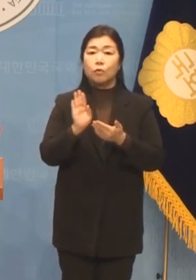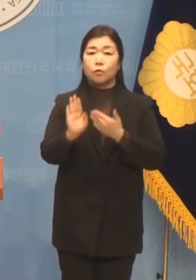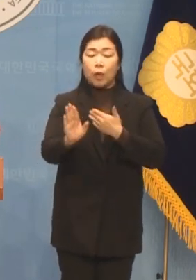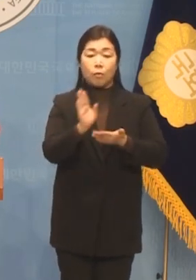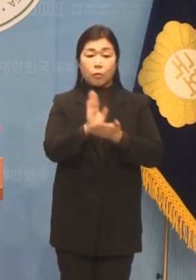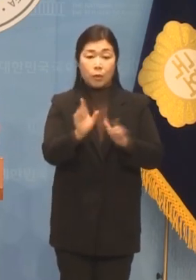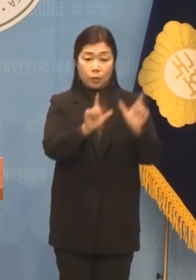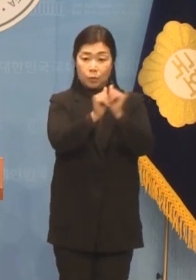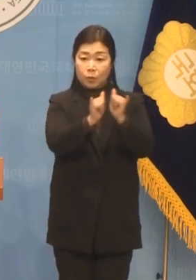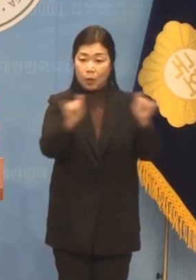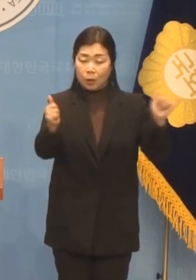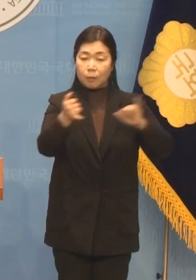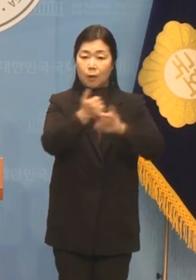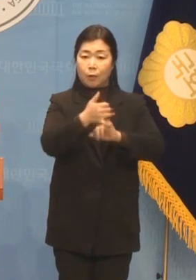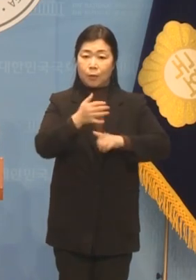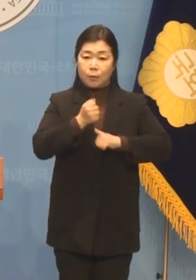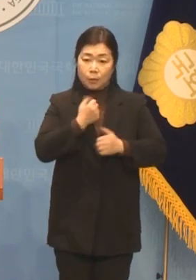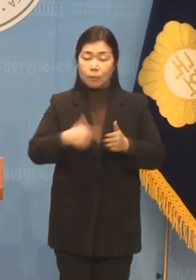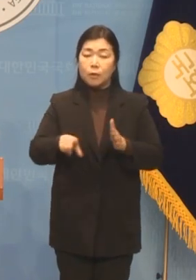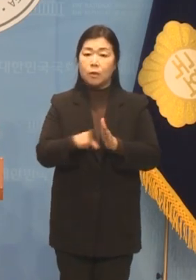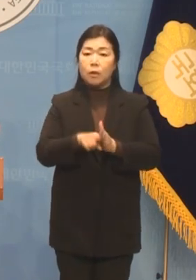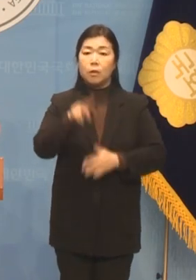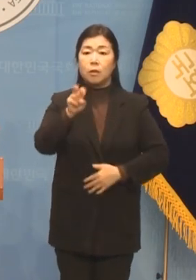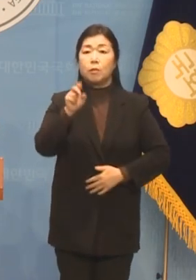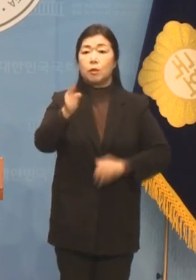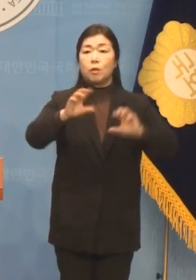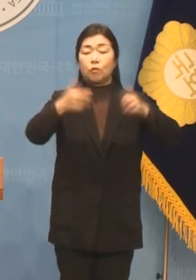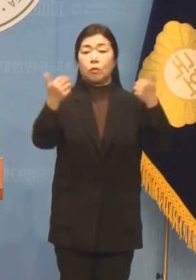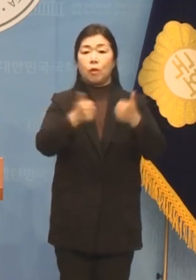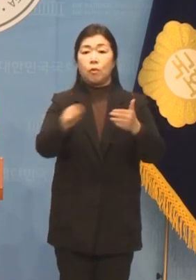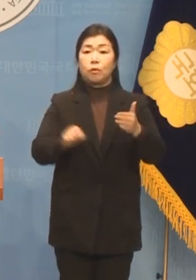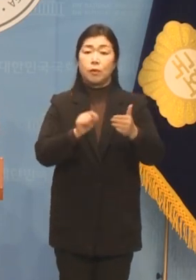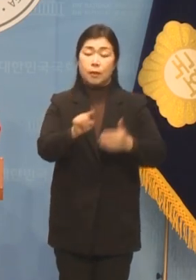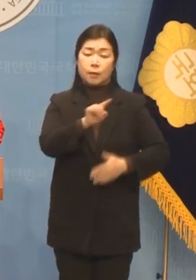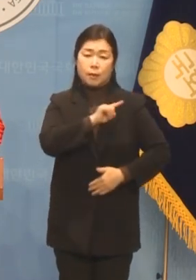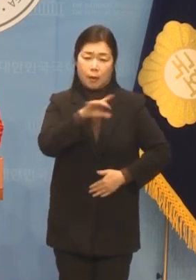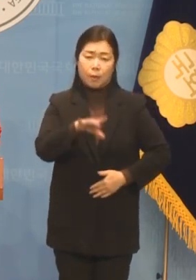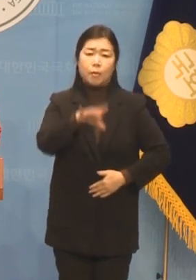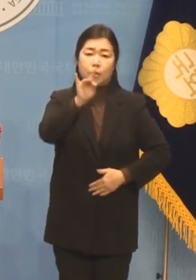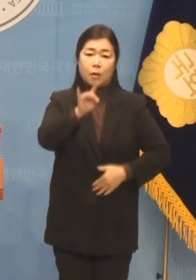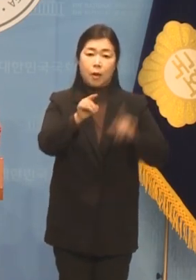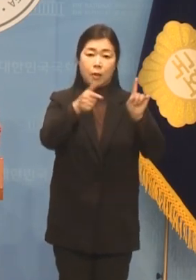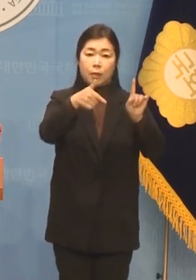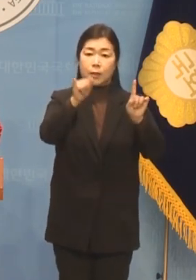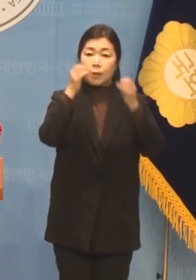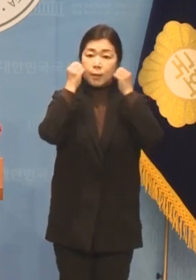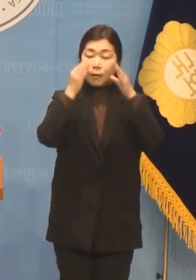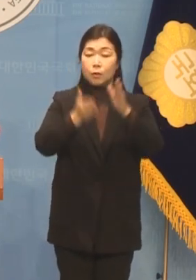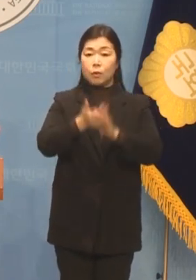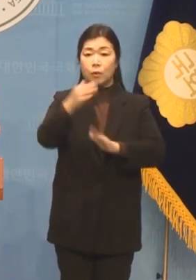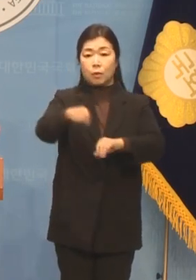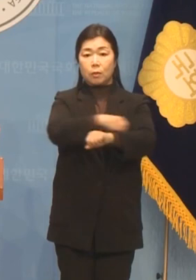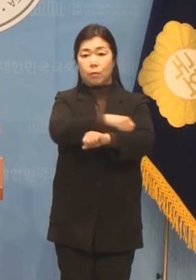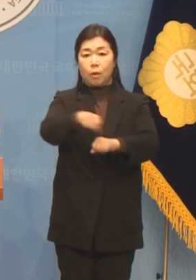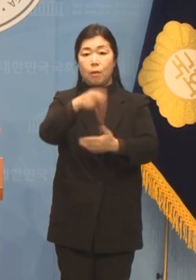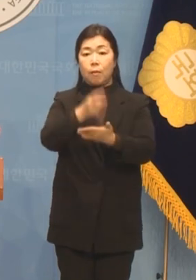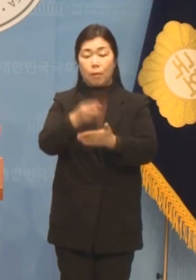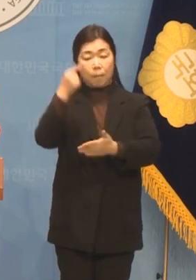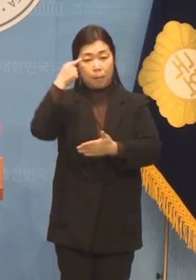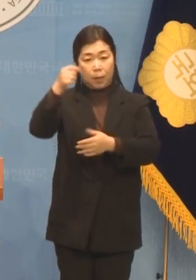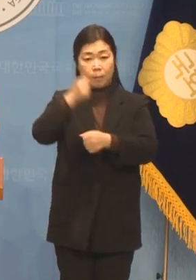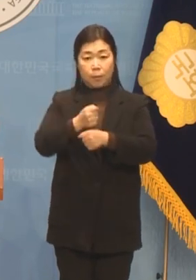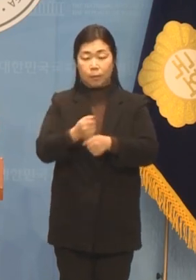지키기 위해서 21대 국회의원 중 가장 먼저 1기 신도시 특별법을 발의했습니다